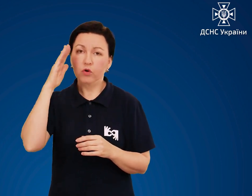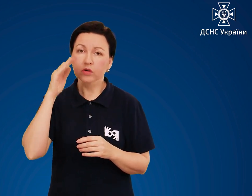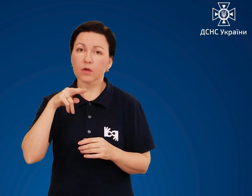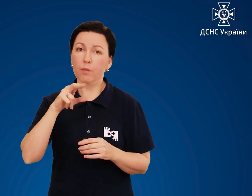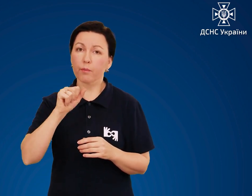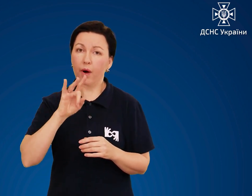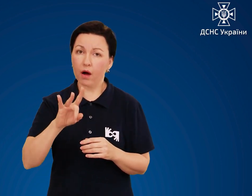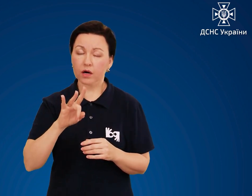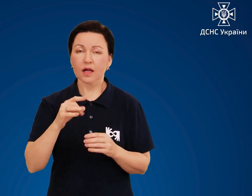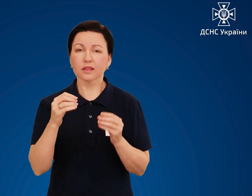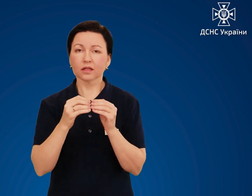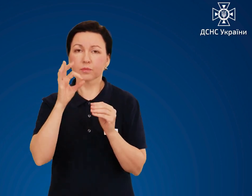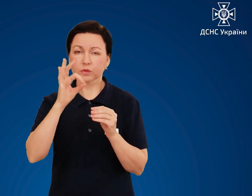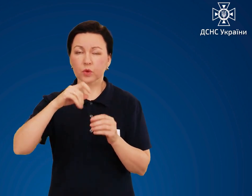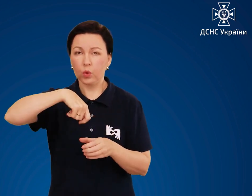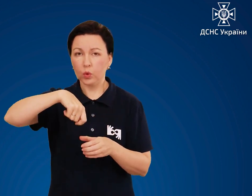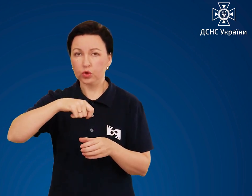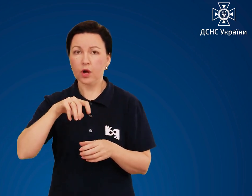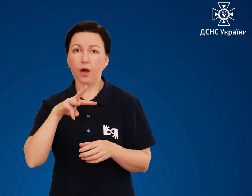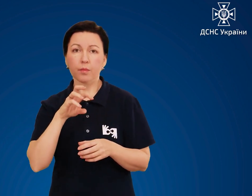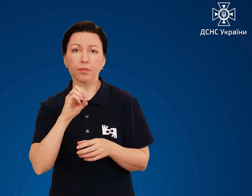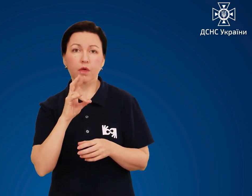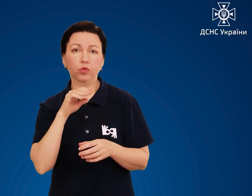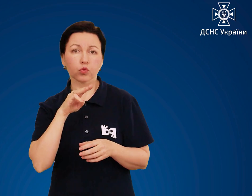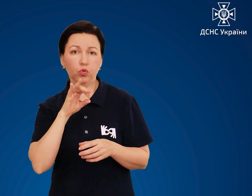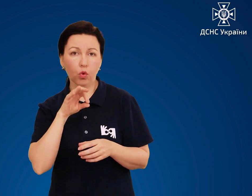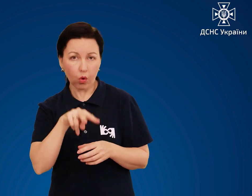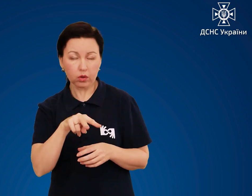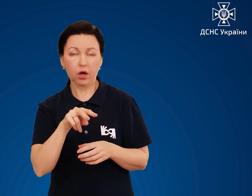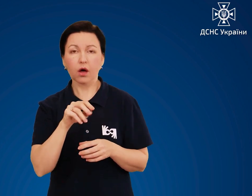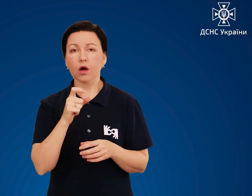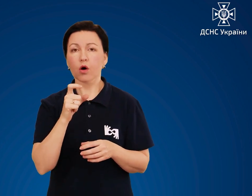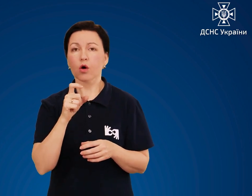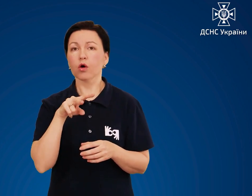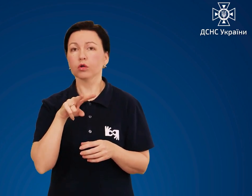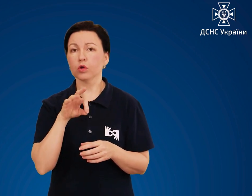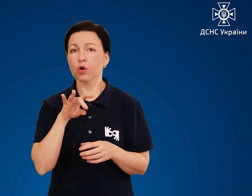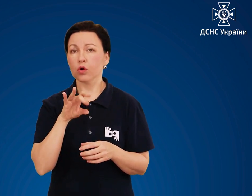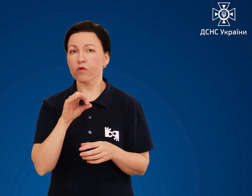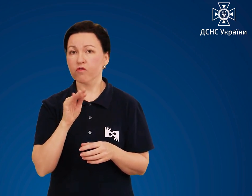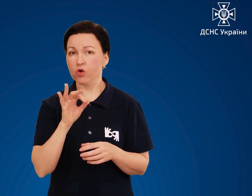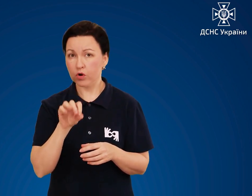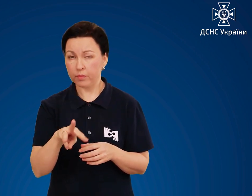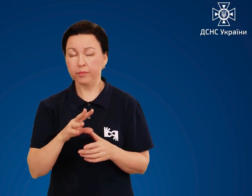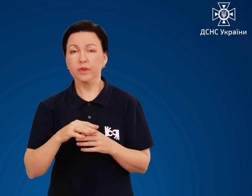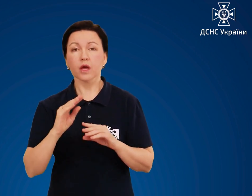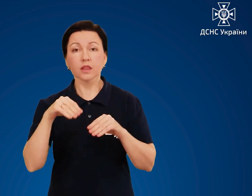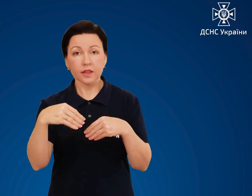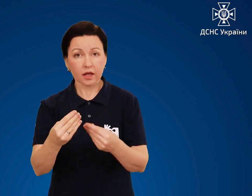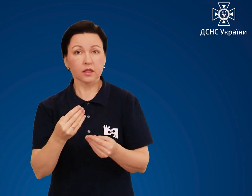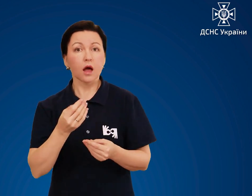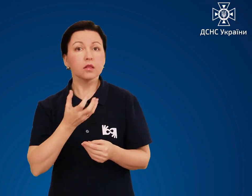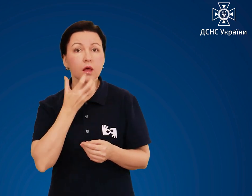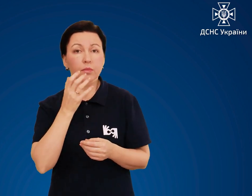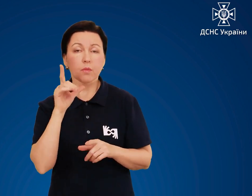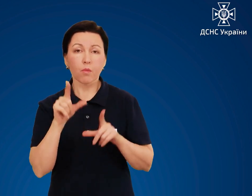10% розчину ментолу в хлороформі. Дайте йому теплого молока з